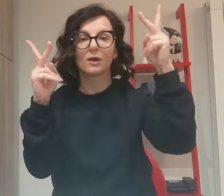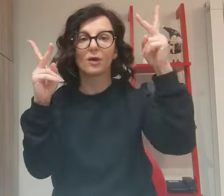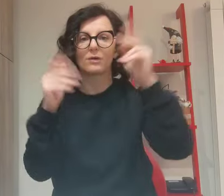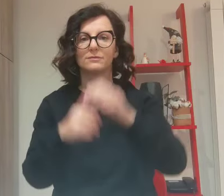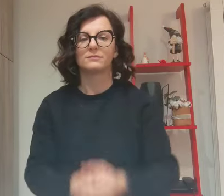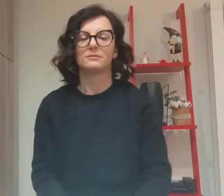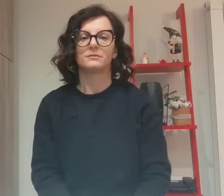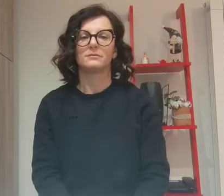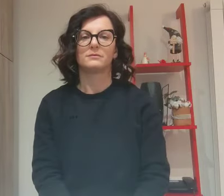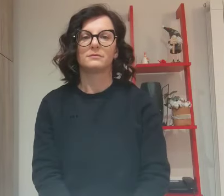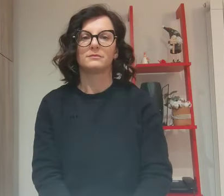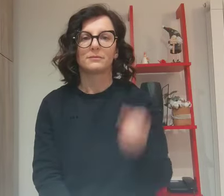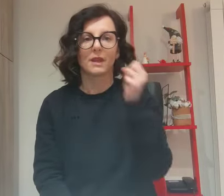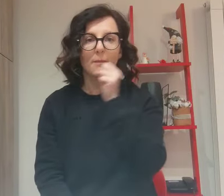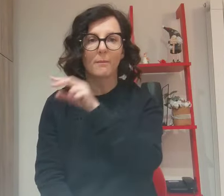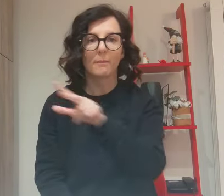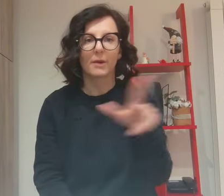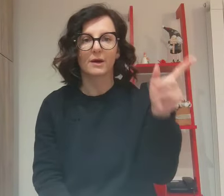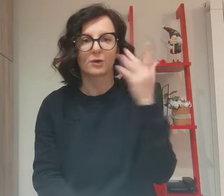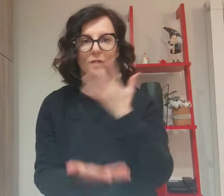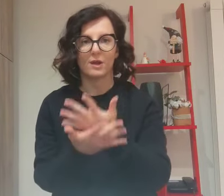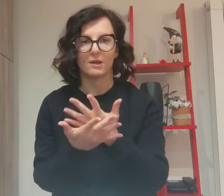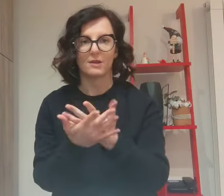Parola del Signore Grazie.